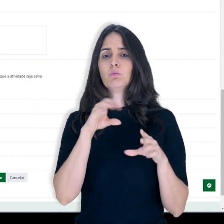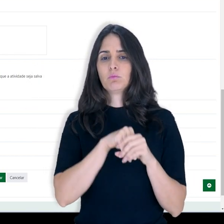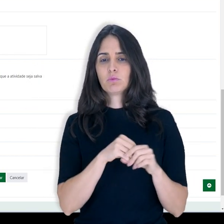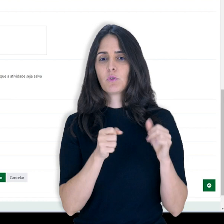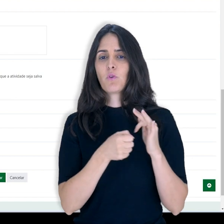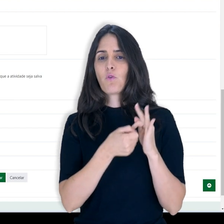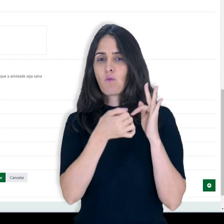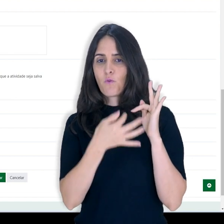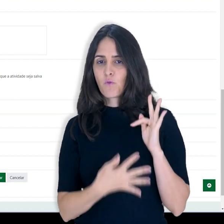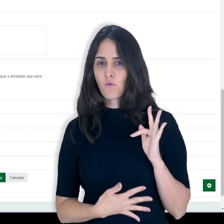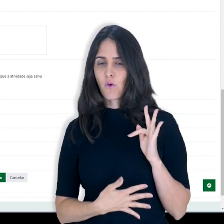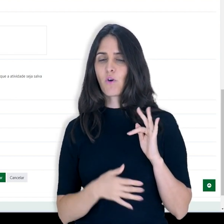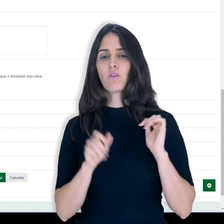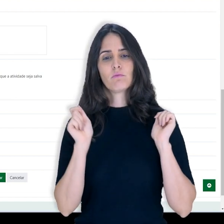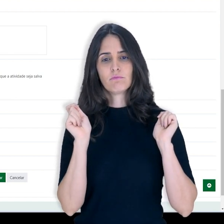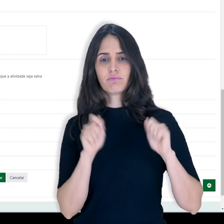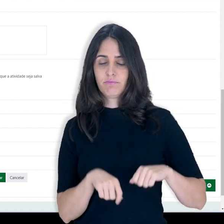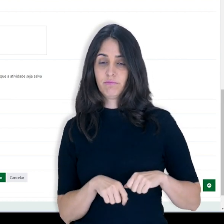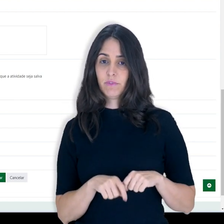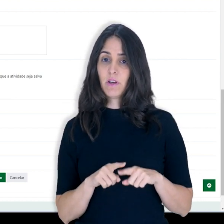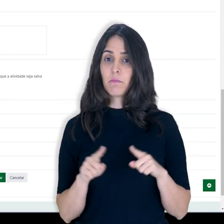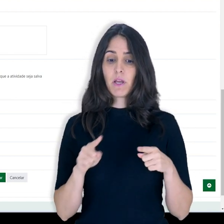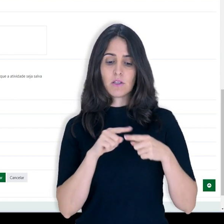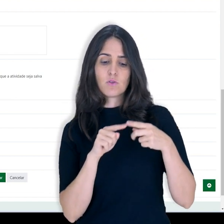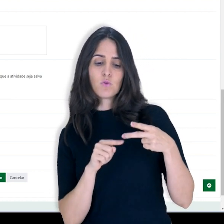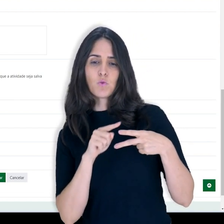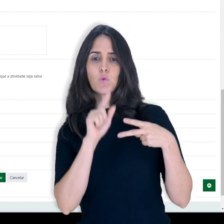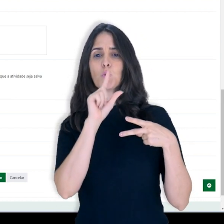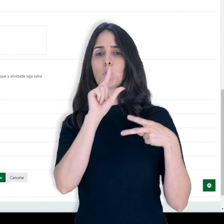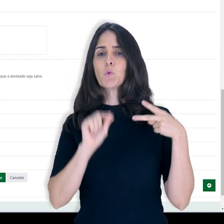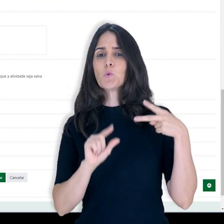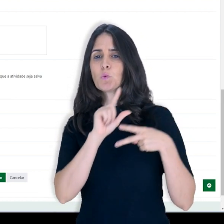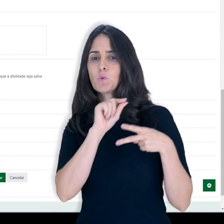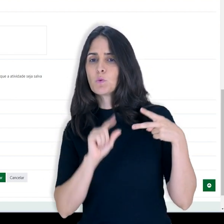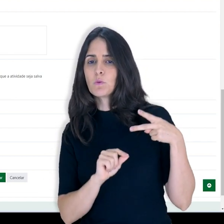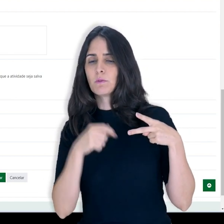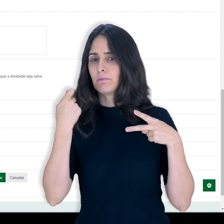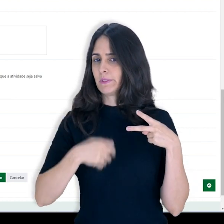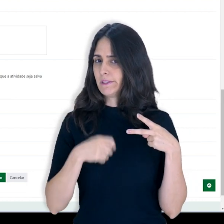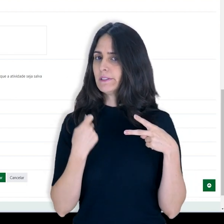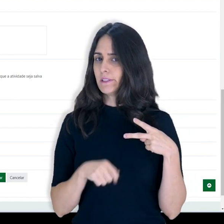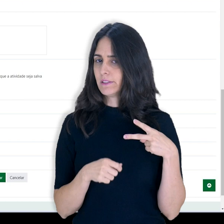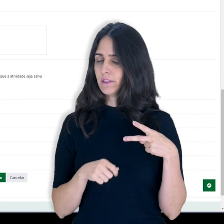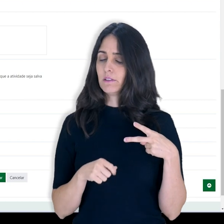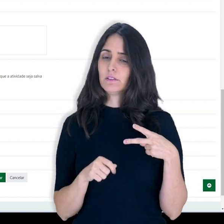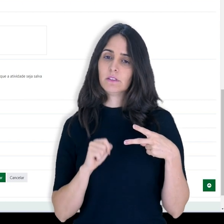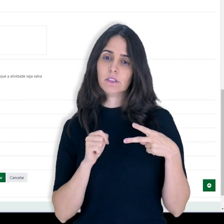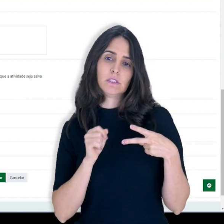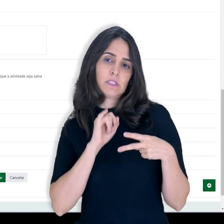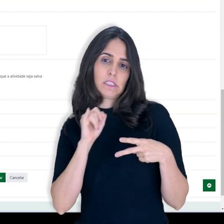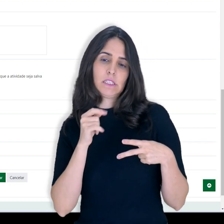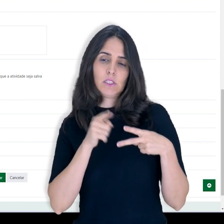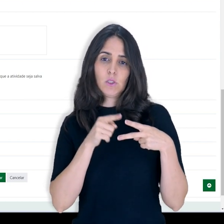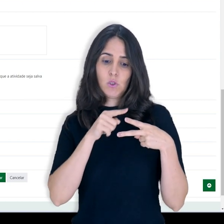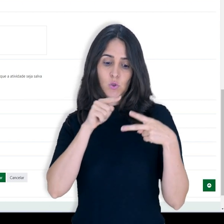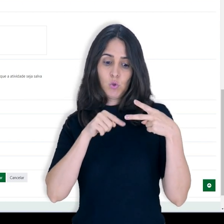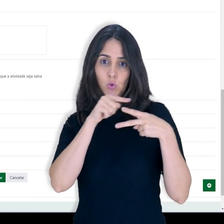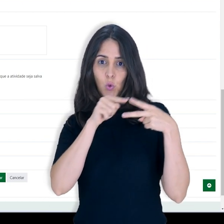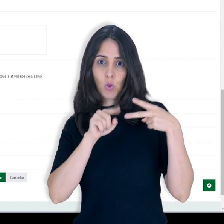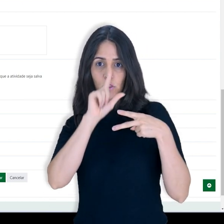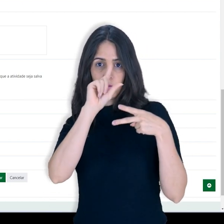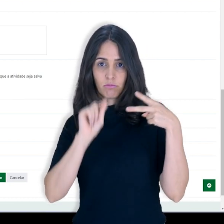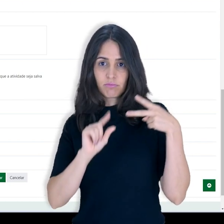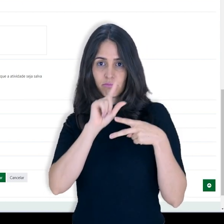métodos no fórum também. Porém, eu preciso optar qual método eu vou utilizar. Se eu